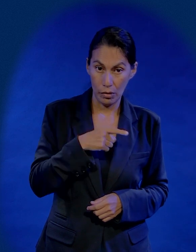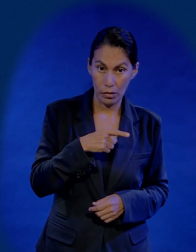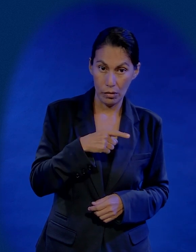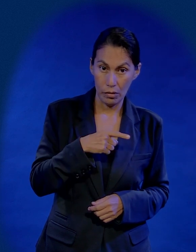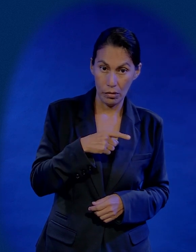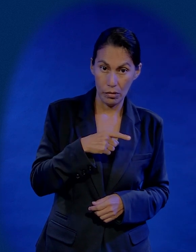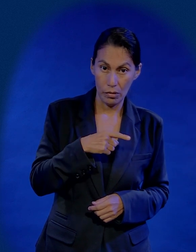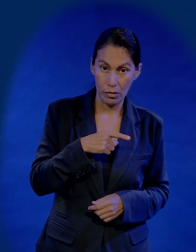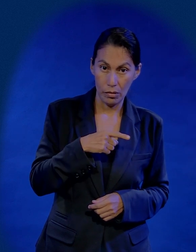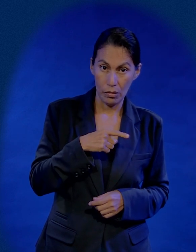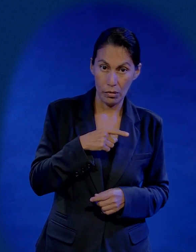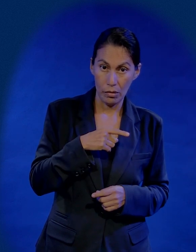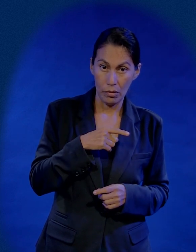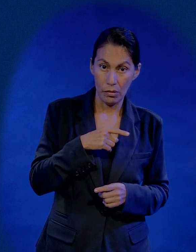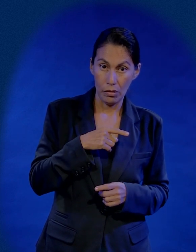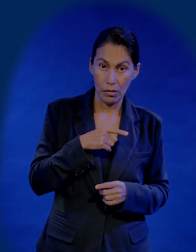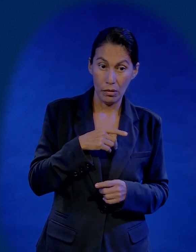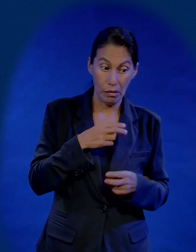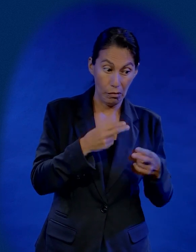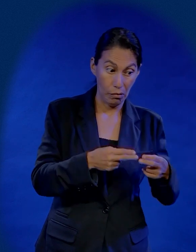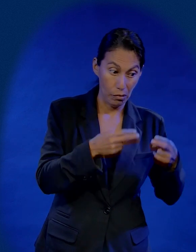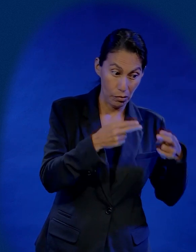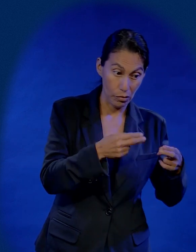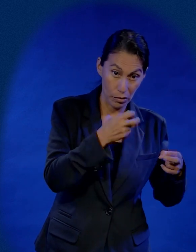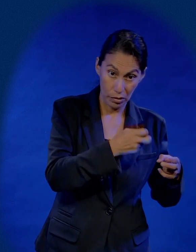no tenía sus ojos puestos en ese negocio.